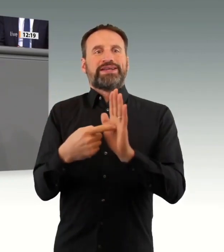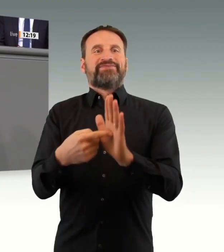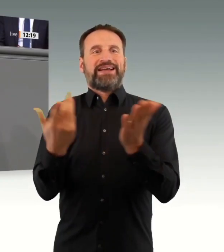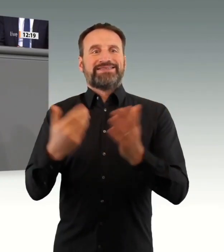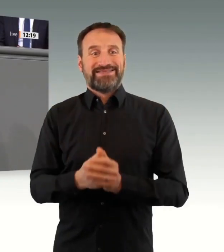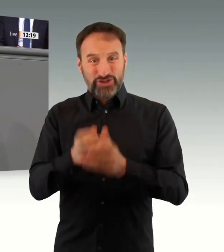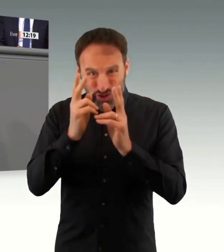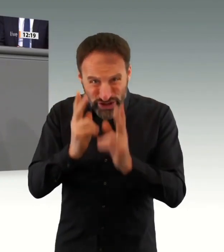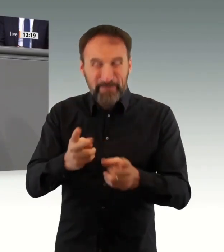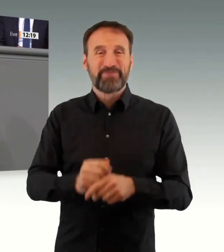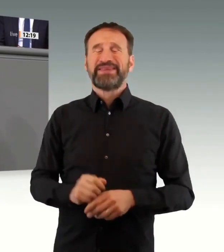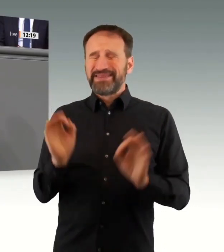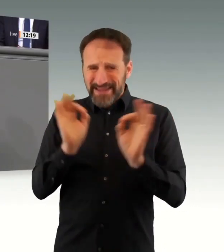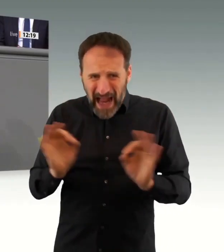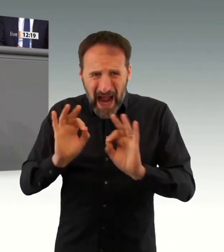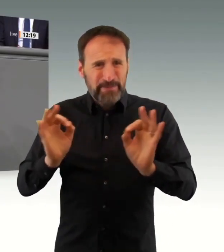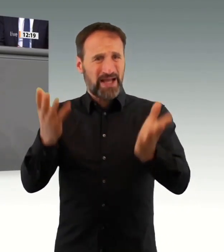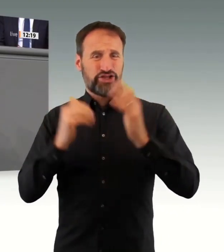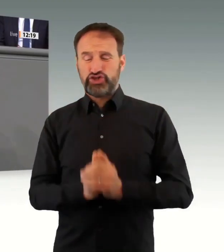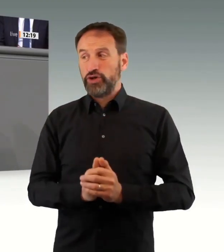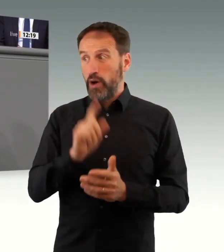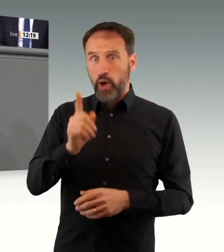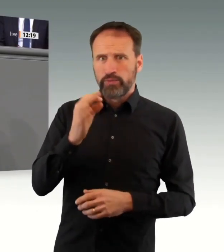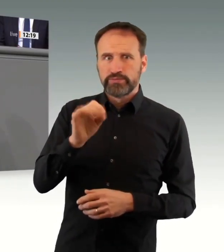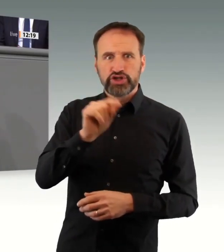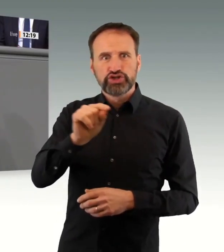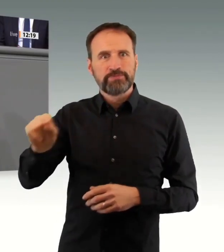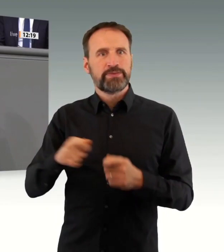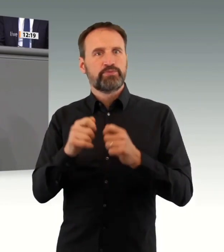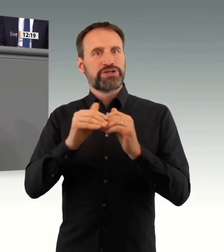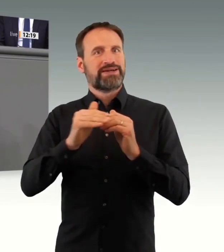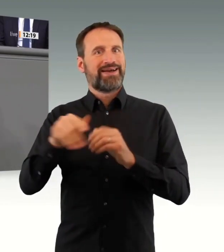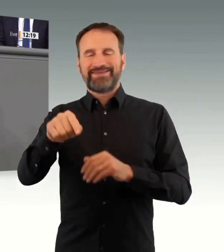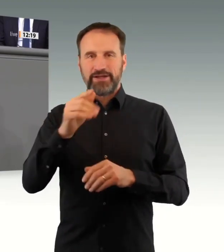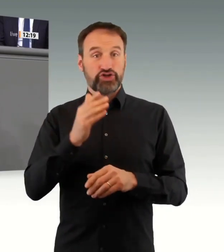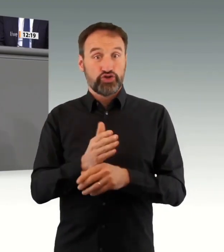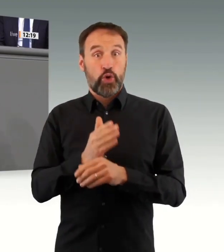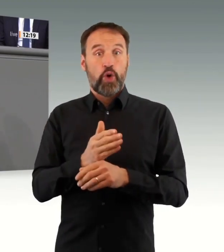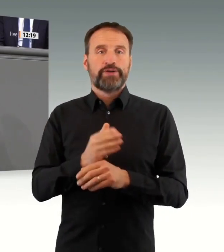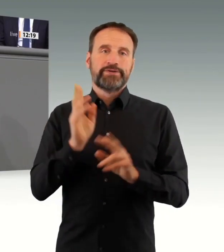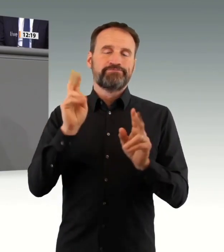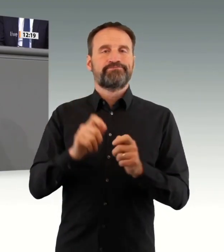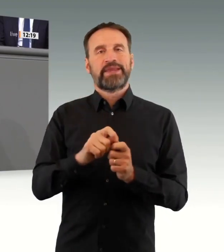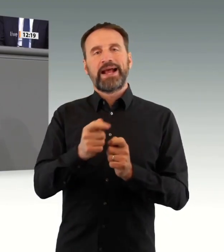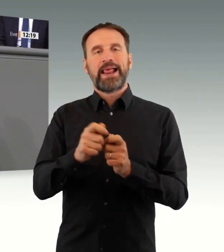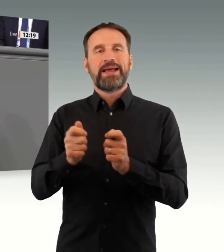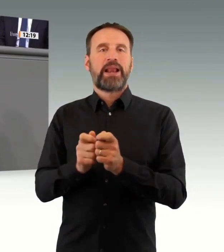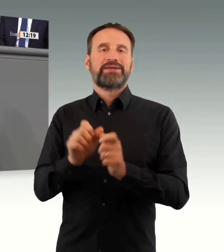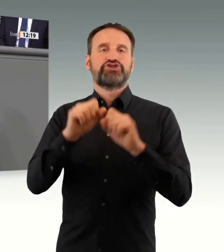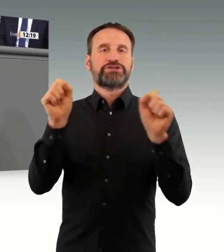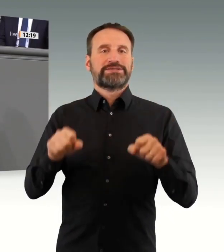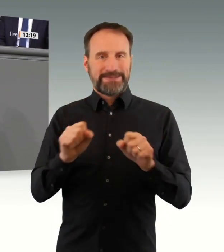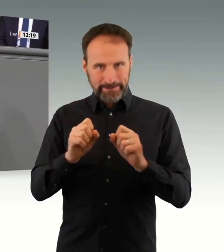eines Unfalls. Und natürlich, Sie müssen ja nicht auf uns hören. Aber wenn die Leopoldina einen klaren